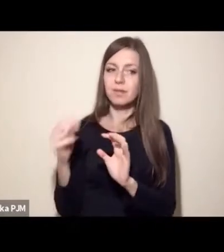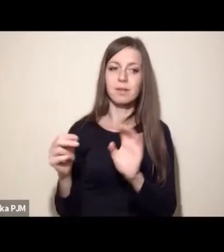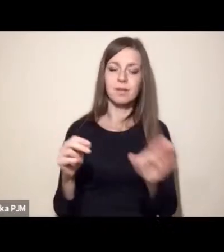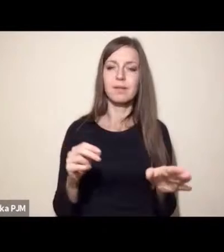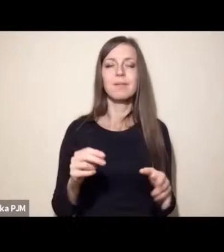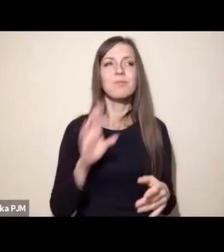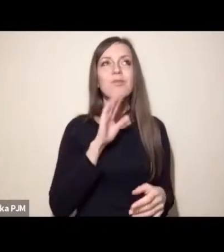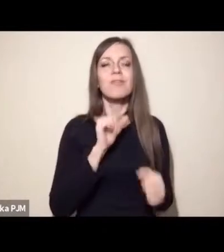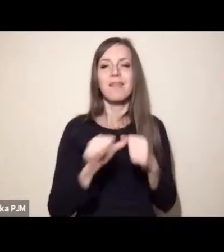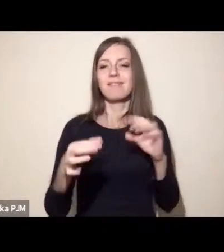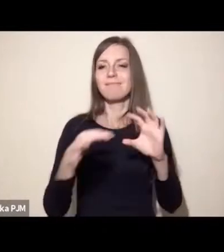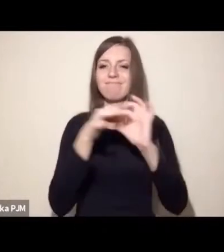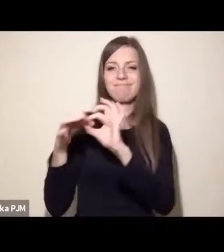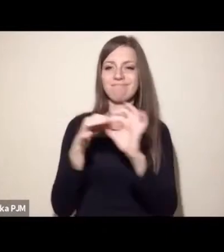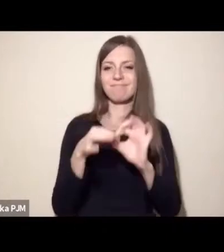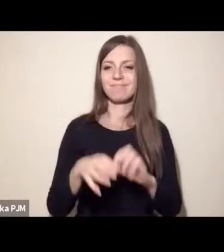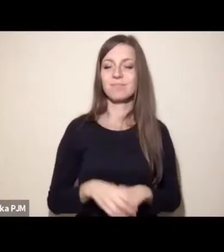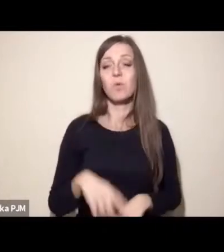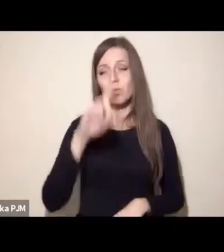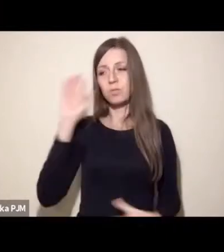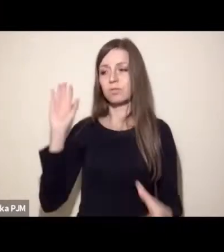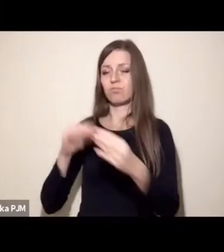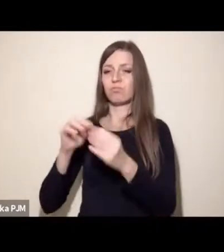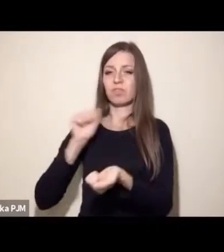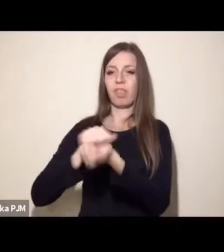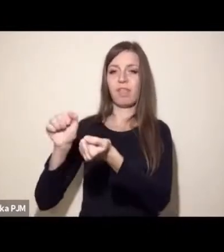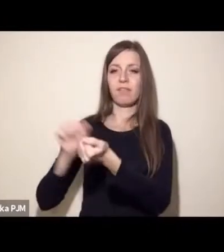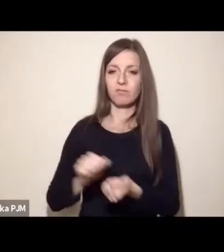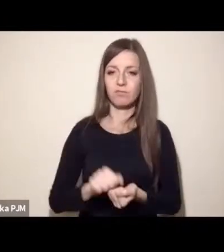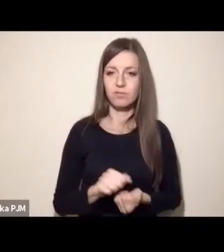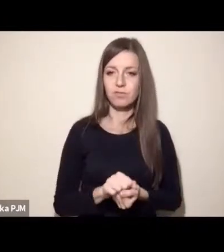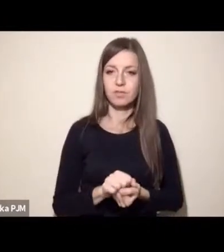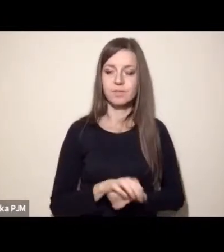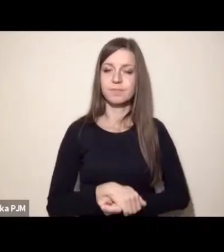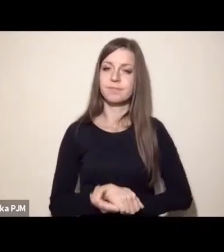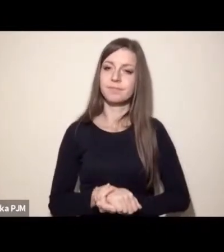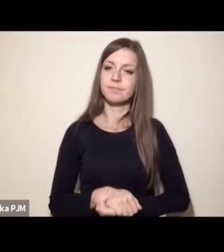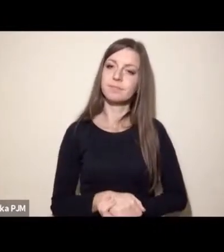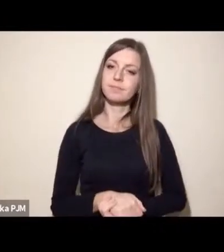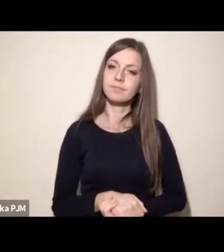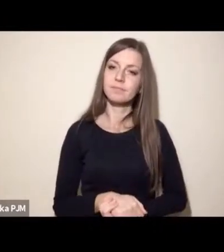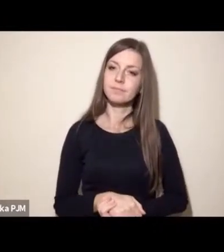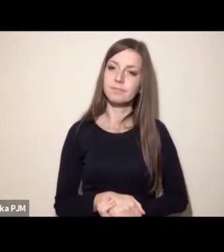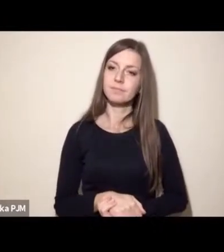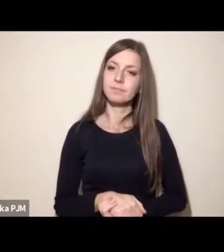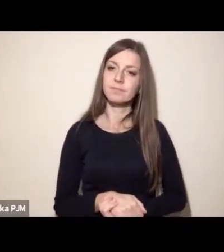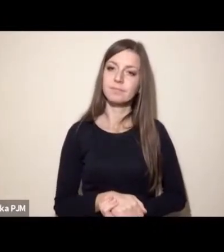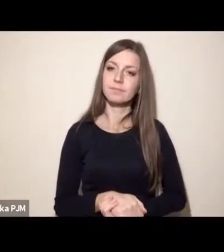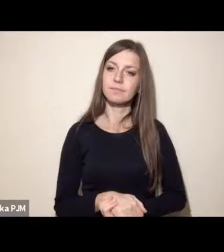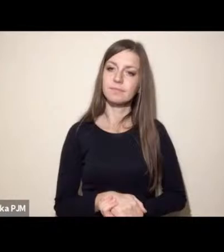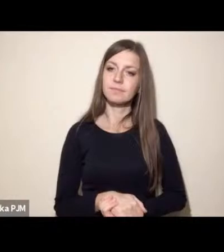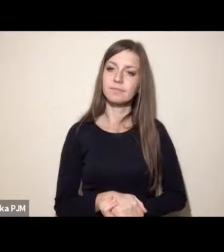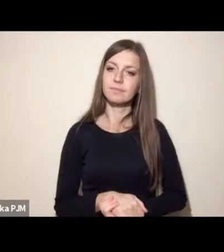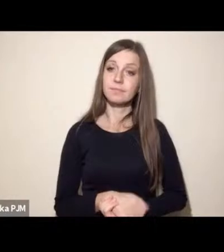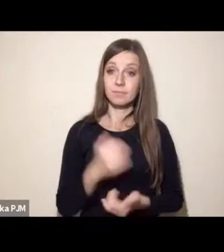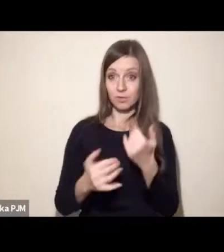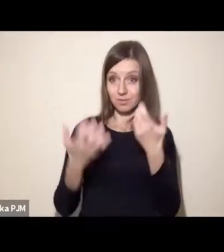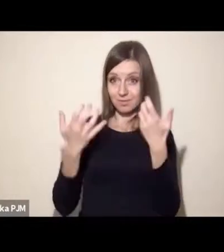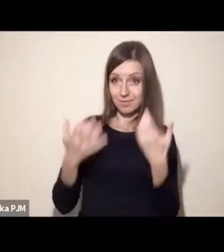zniszczyli i chcąc rzeczywiście wpłynąć jakoś na